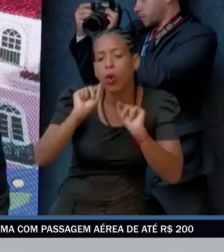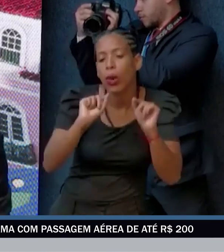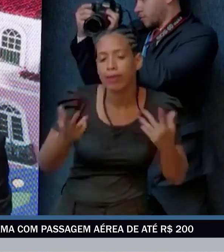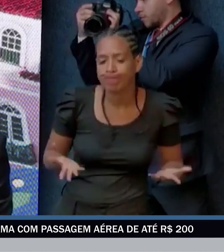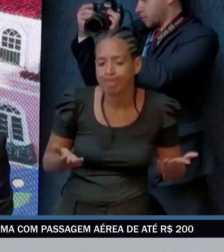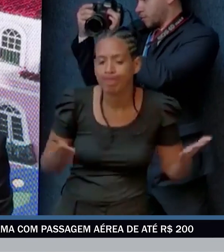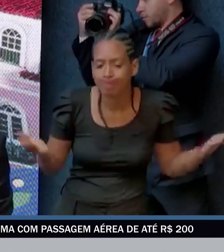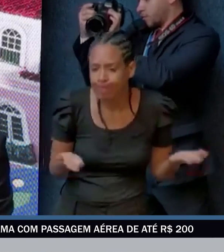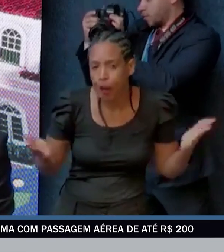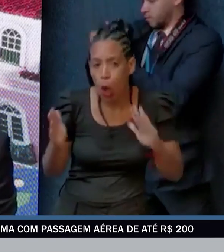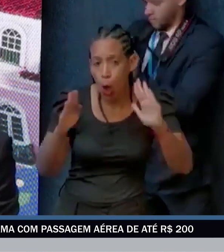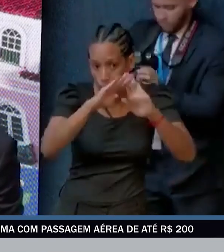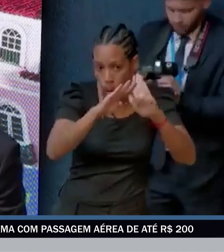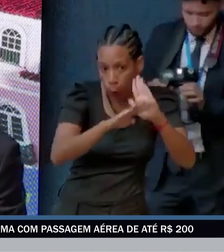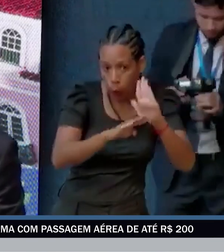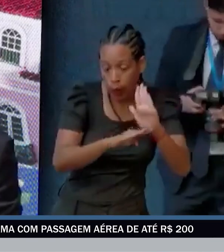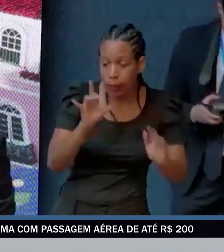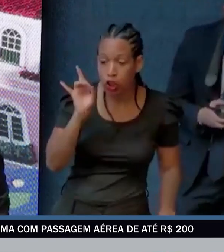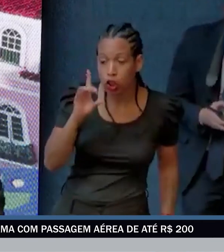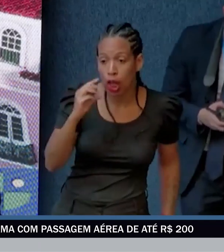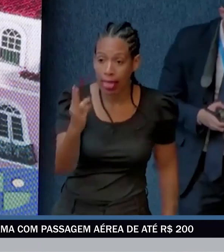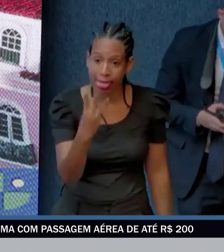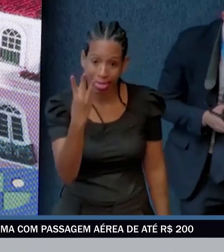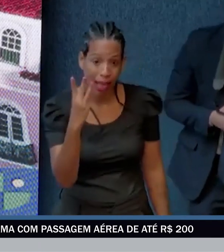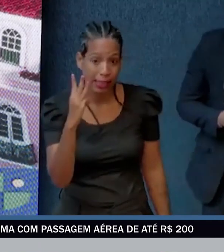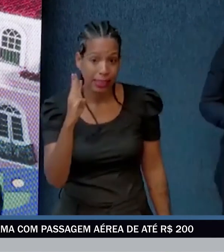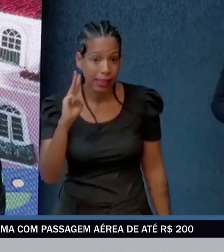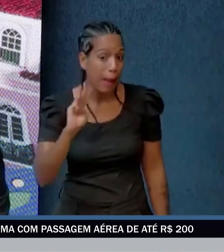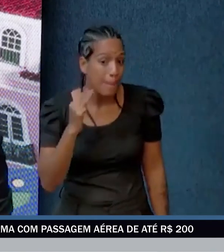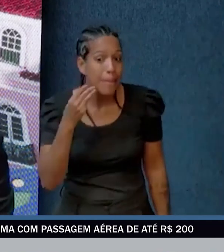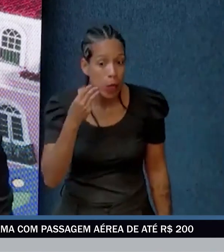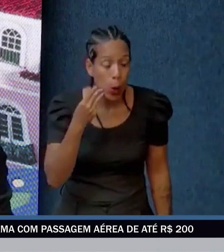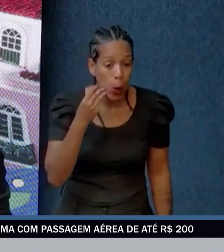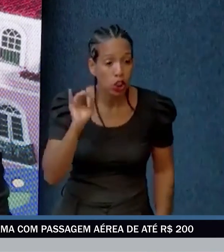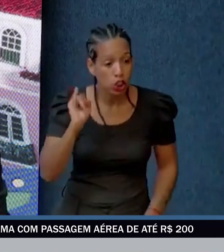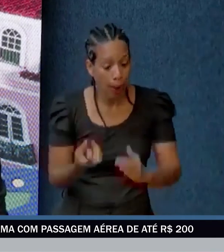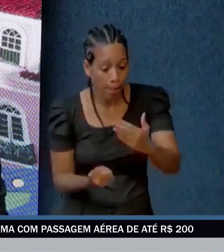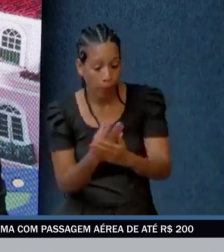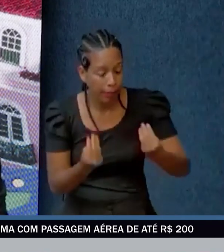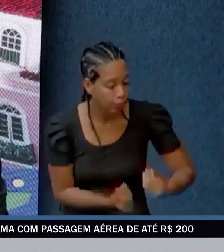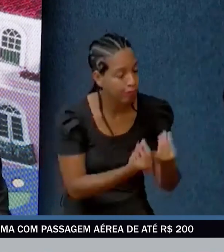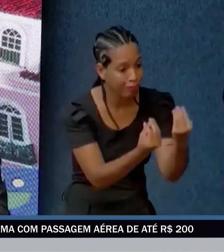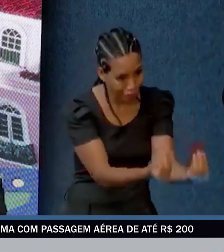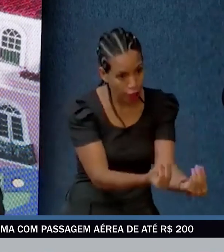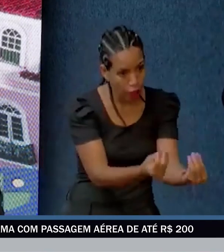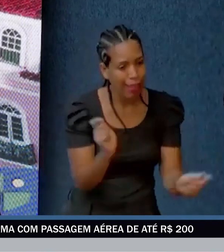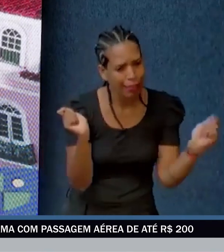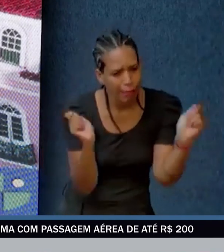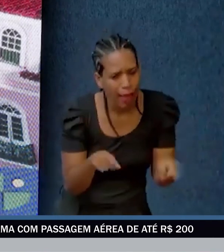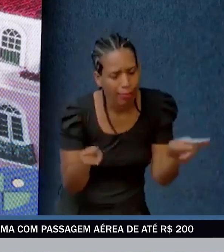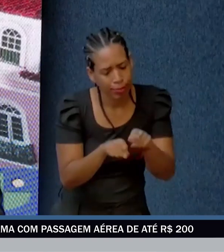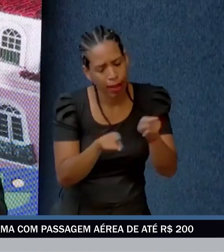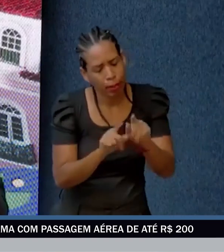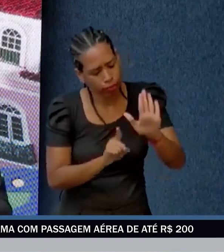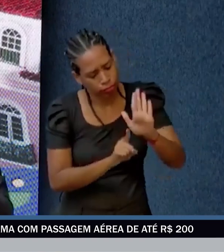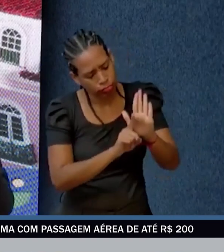com novos updates o da Kushner e o que você meletra jornal. Você pode fazer